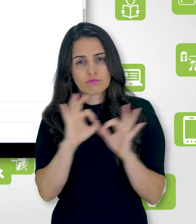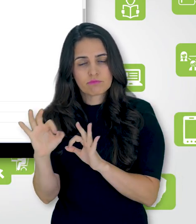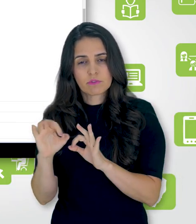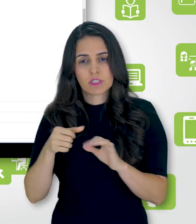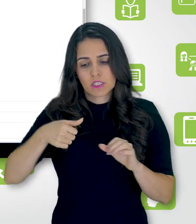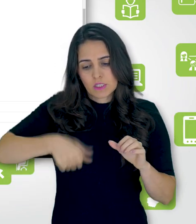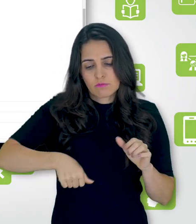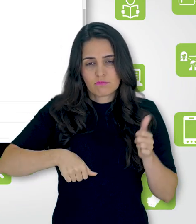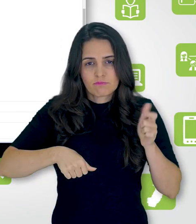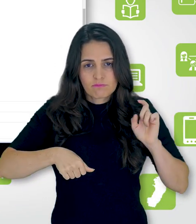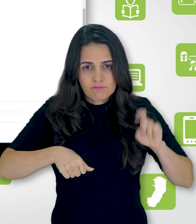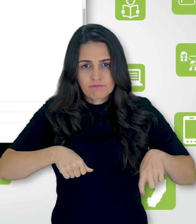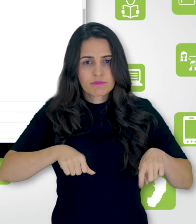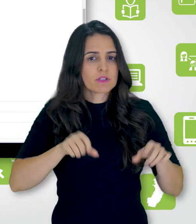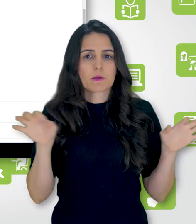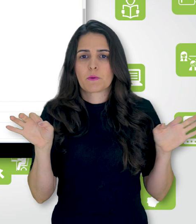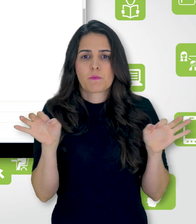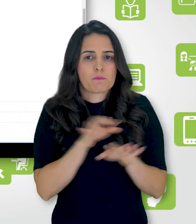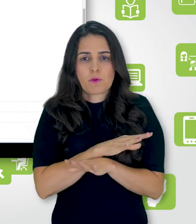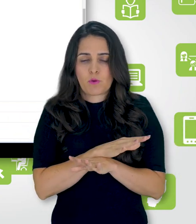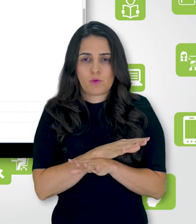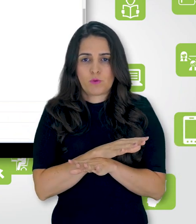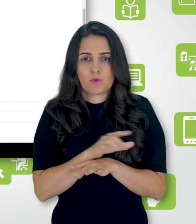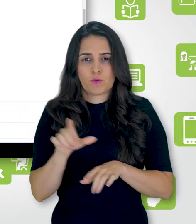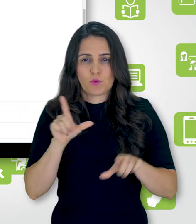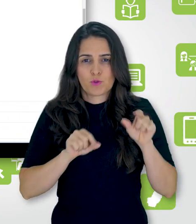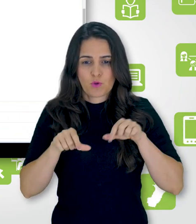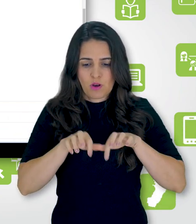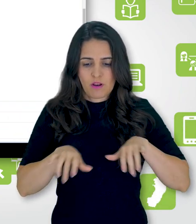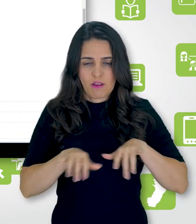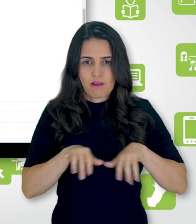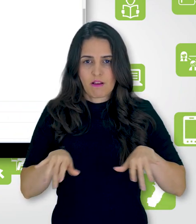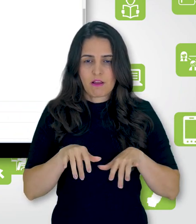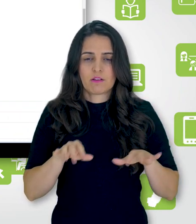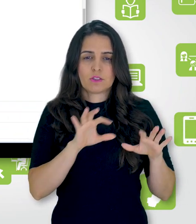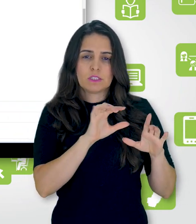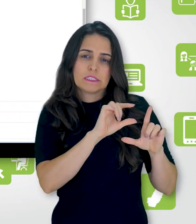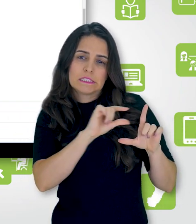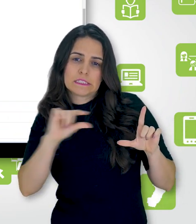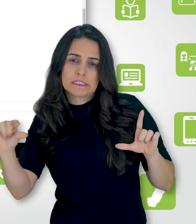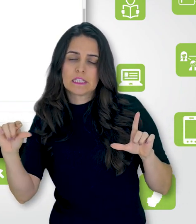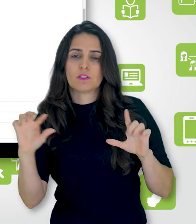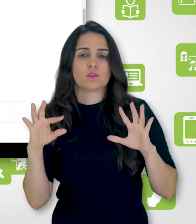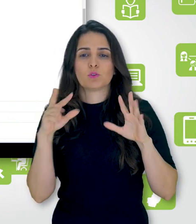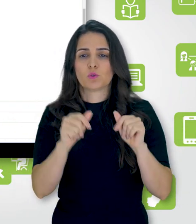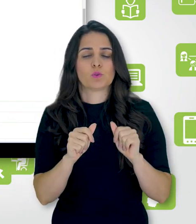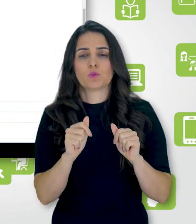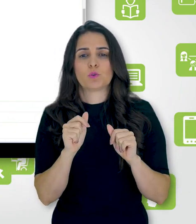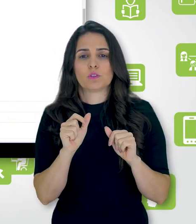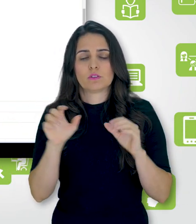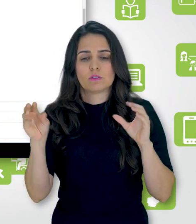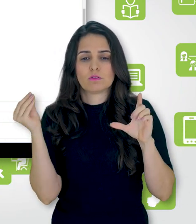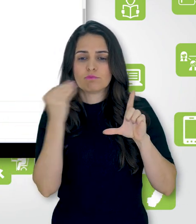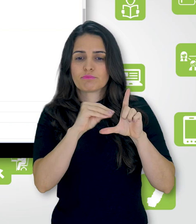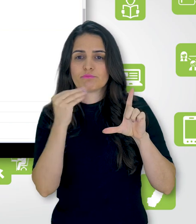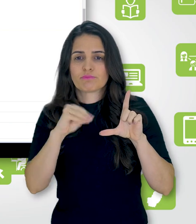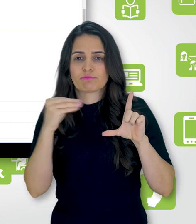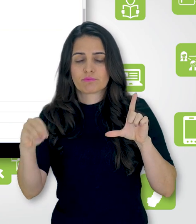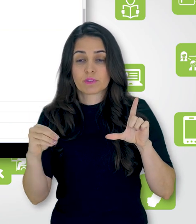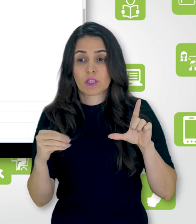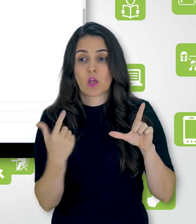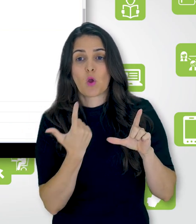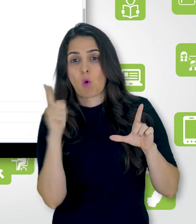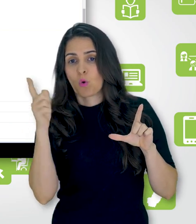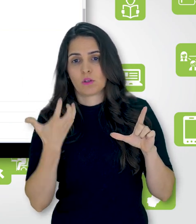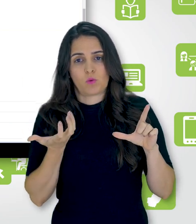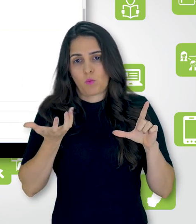Então, eu segurei o Shift e pronto. Selecionei aqui todas as atividades que eu quero que entrem na barra, e deixei de